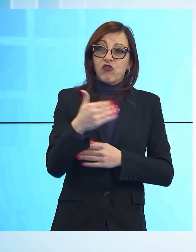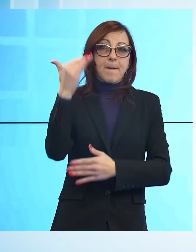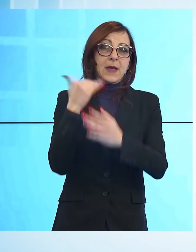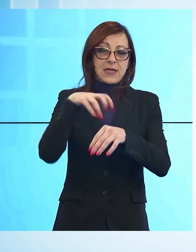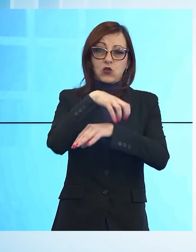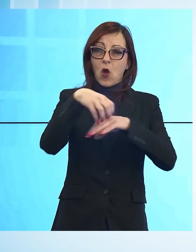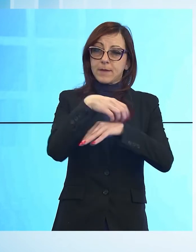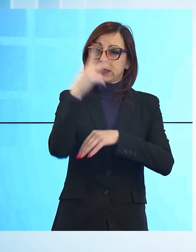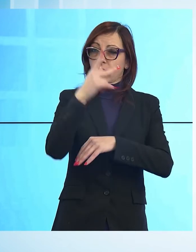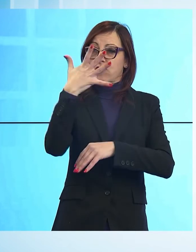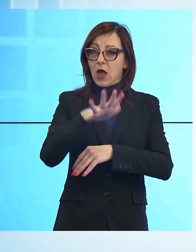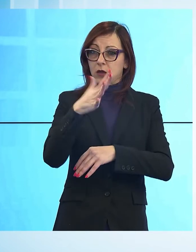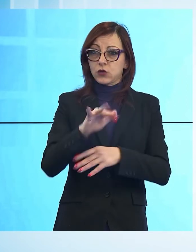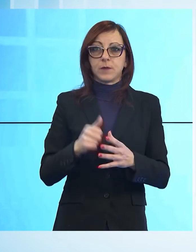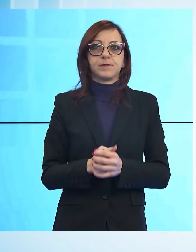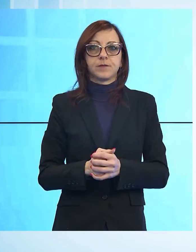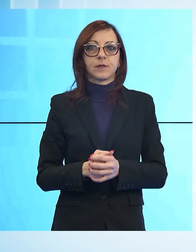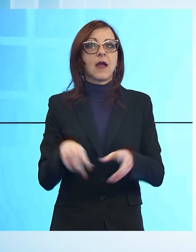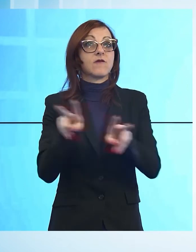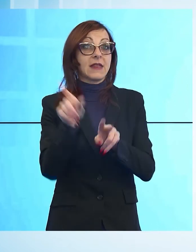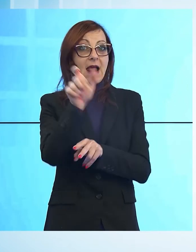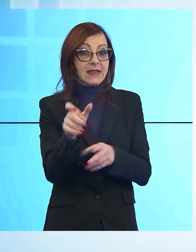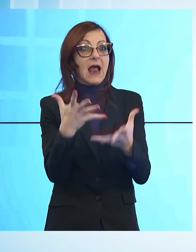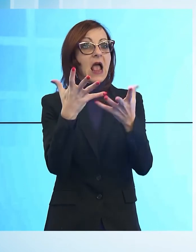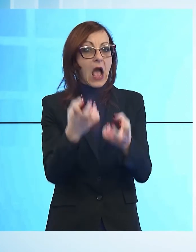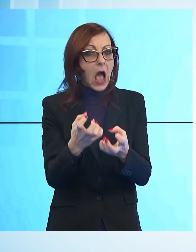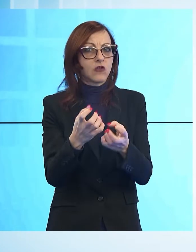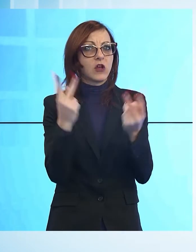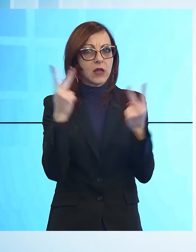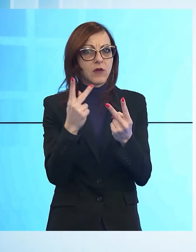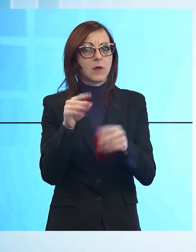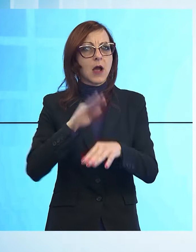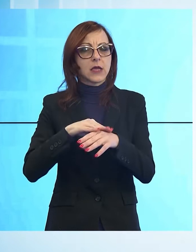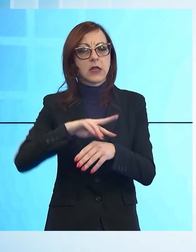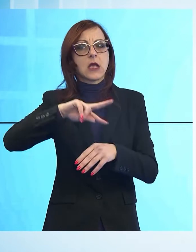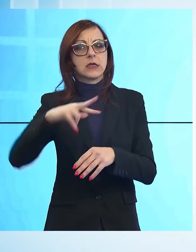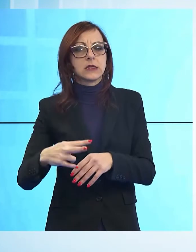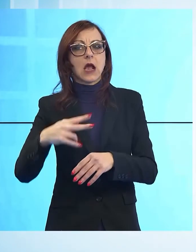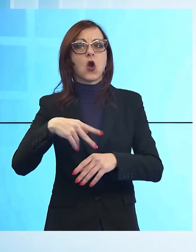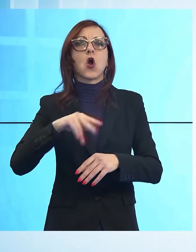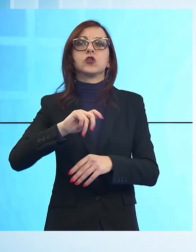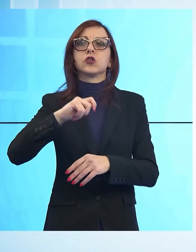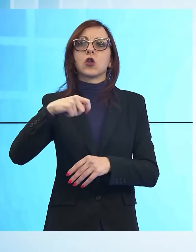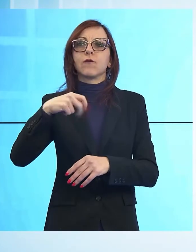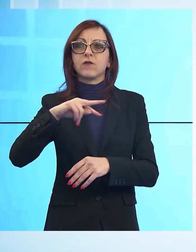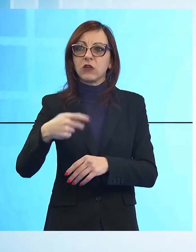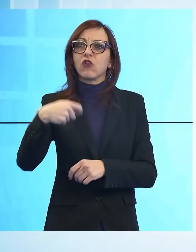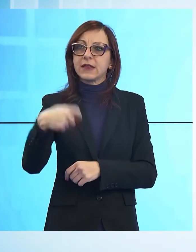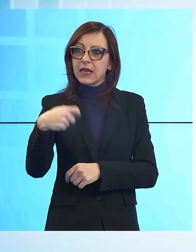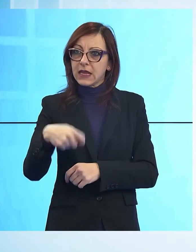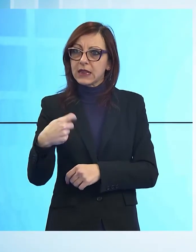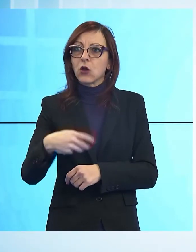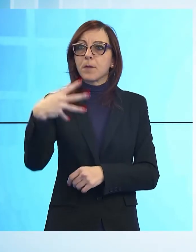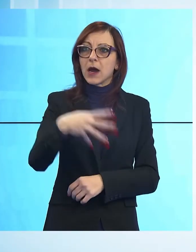amministratore a Lucca. Fratelli d'Italia ha accettato ma chiede come candidato vicesindaco il suo attuale capogruppo in consiglio comunale, Marco